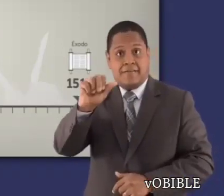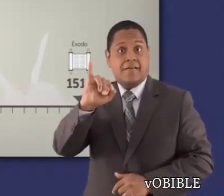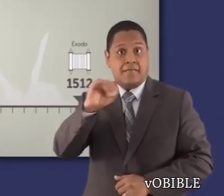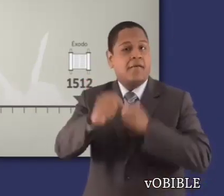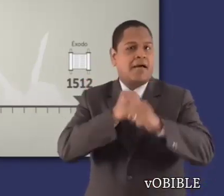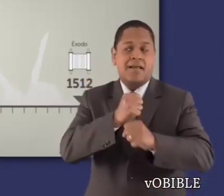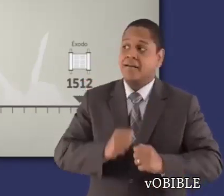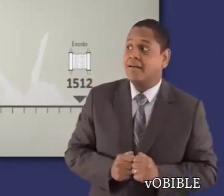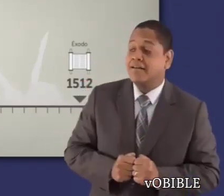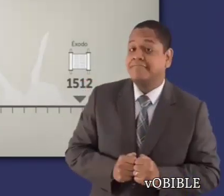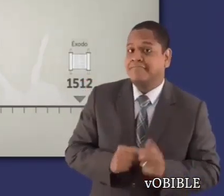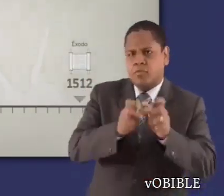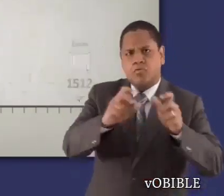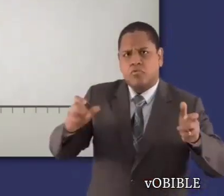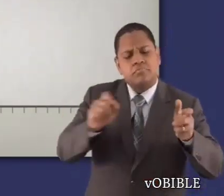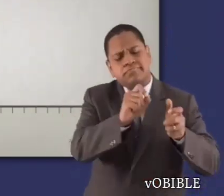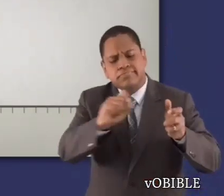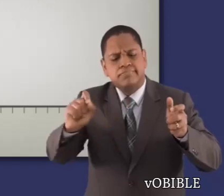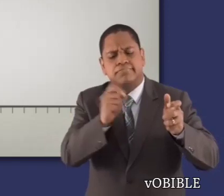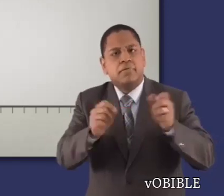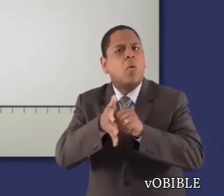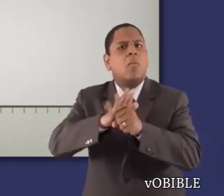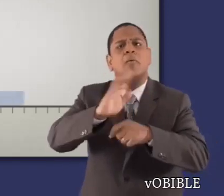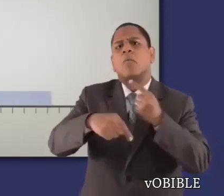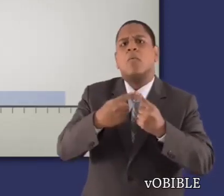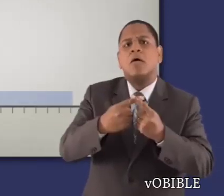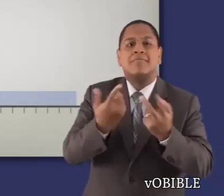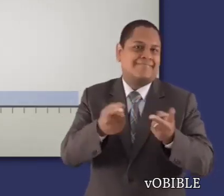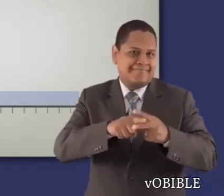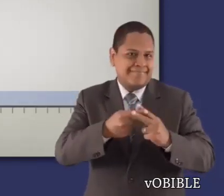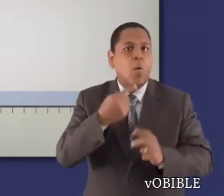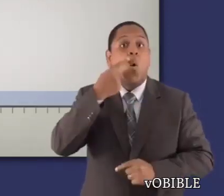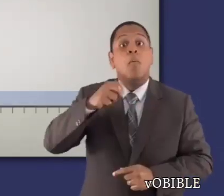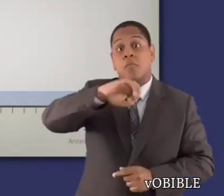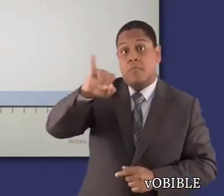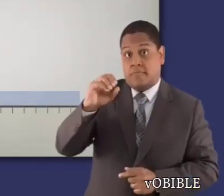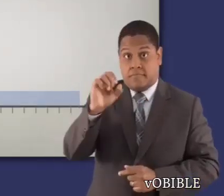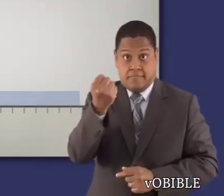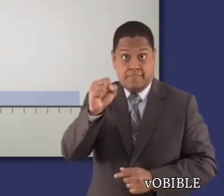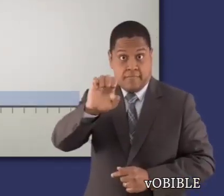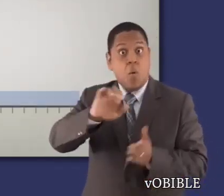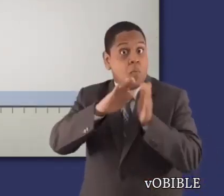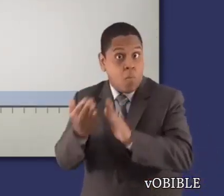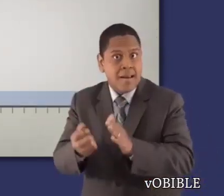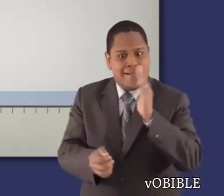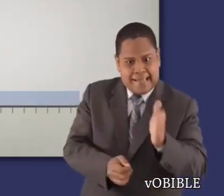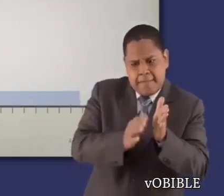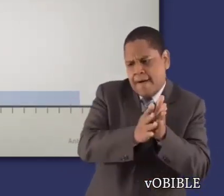israelitas dejaran Egipto. Este libro abarca un periodo de 145 años, desde la muerte de José en el